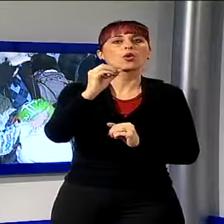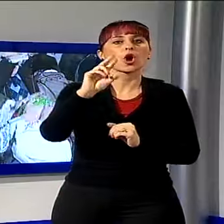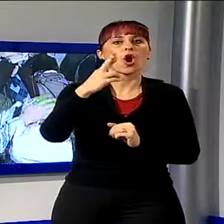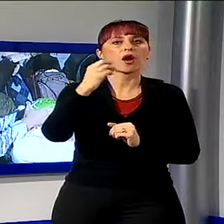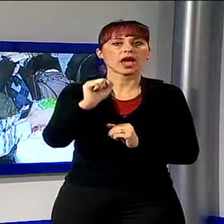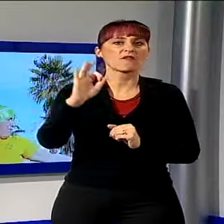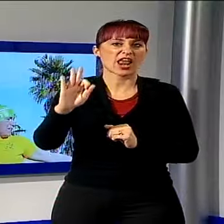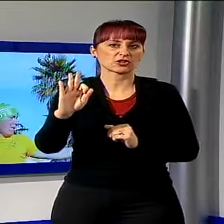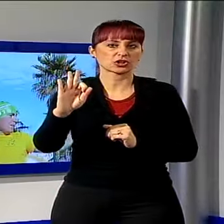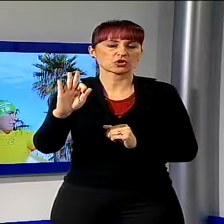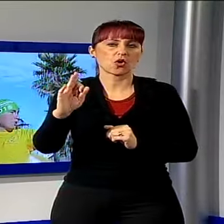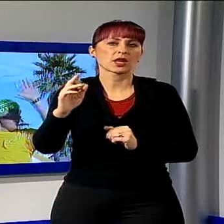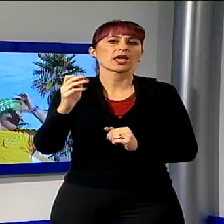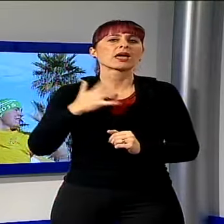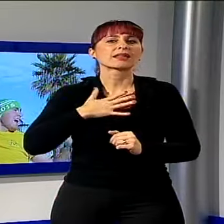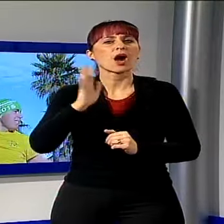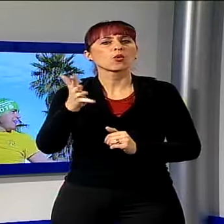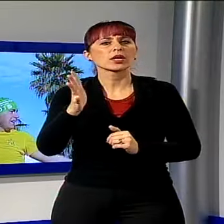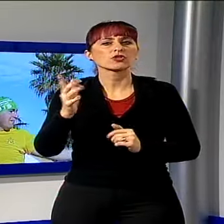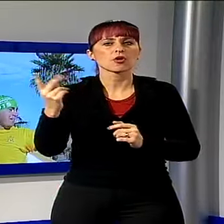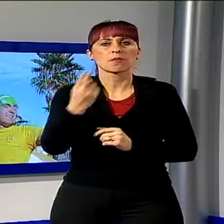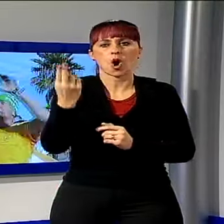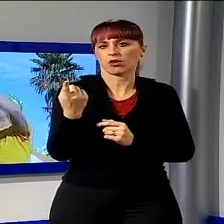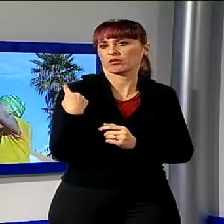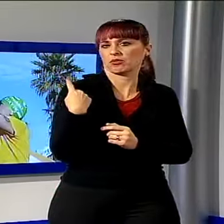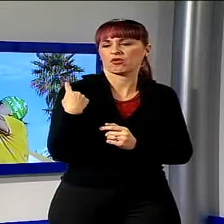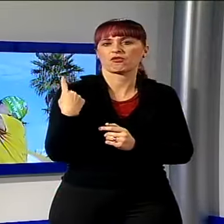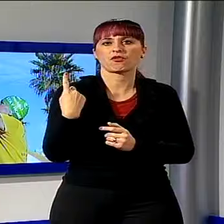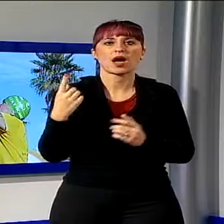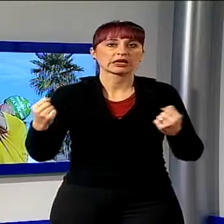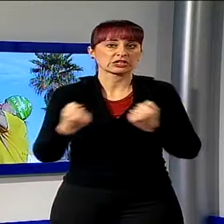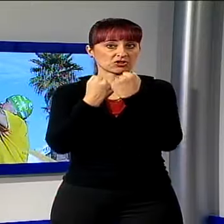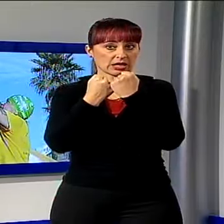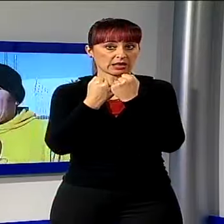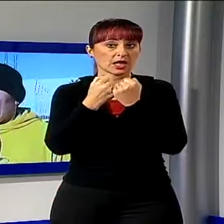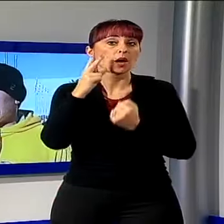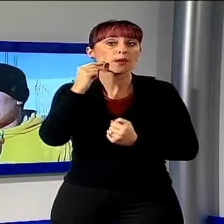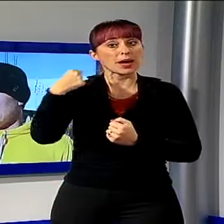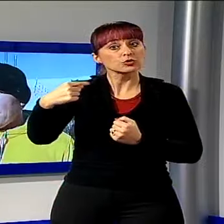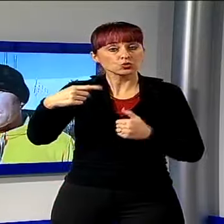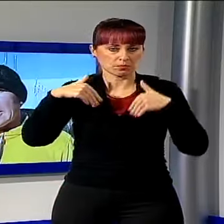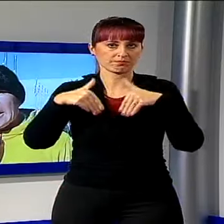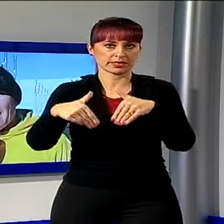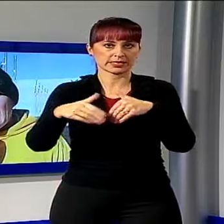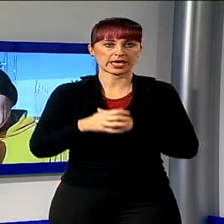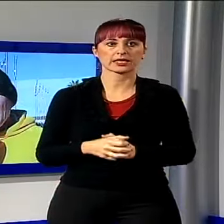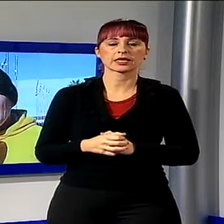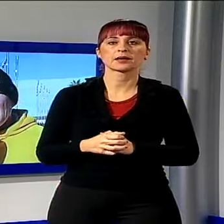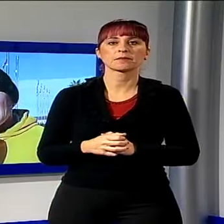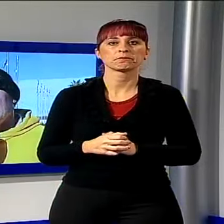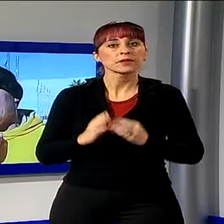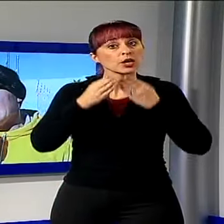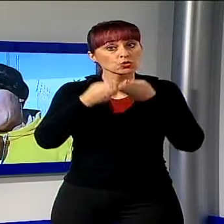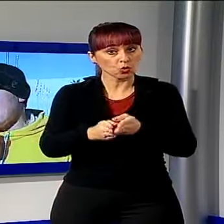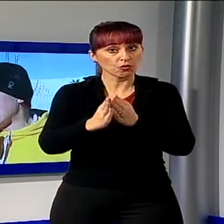quindicenne scomparsa tragicamente in un incidente stradale. Era presente anche il papà Gianmarco. Questo tuffo lo dedichiamo a lei,